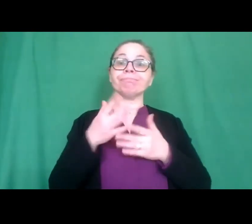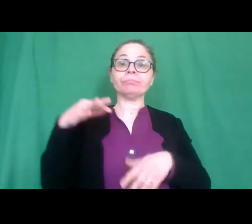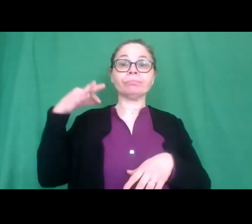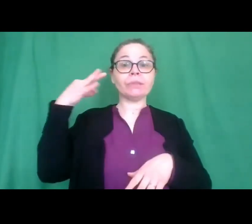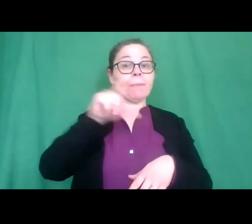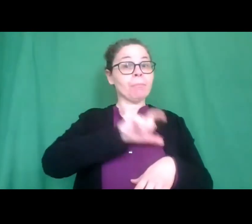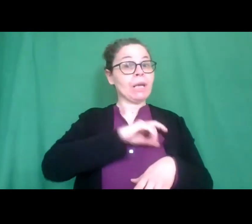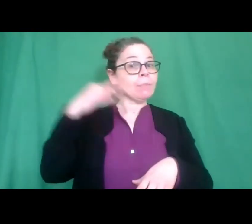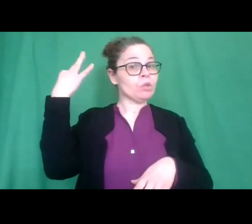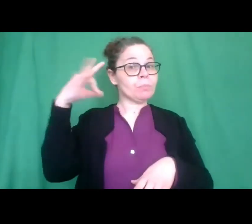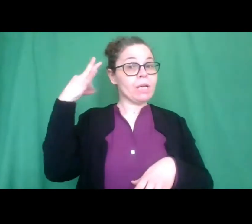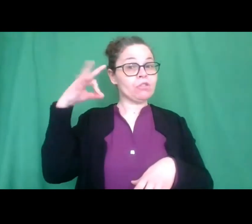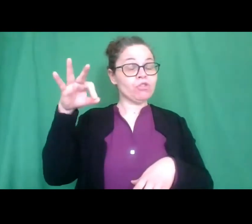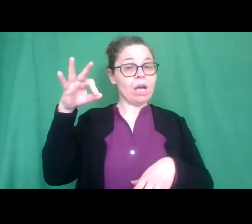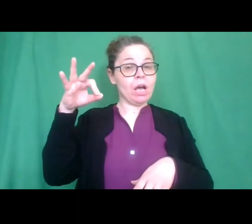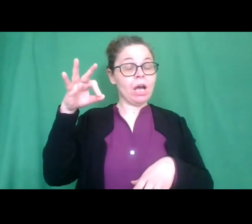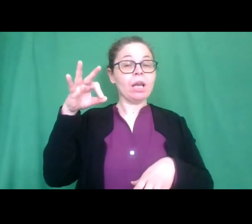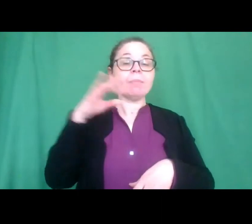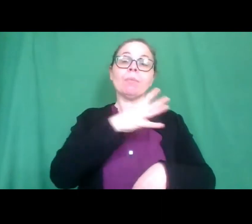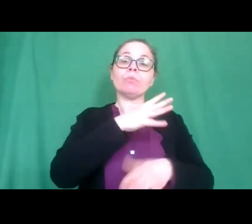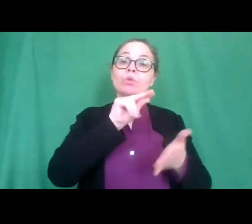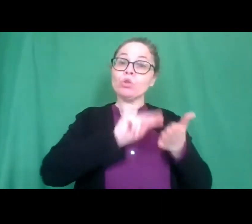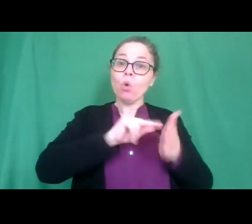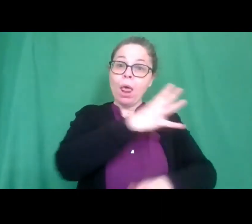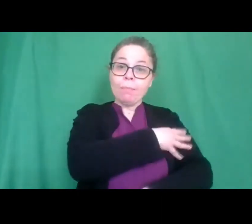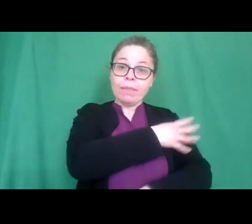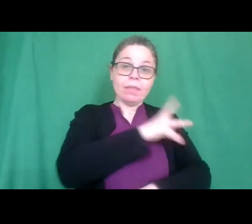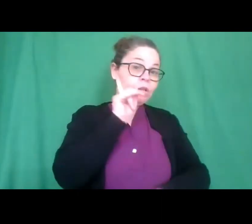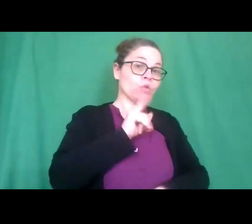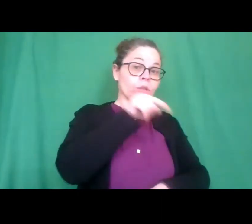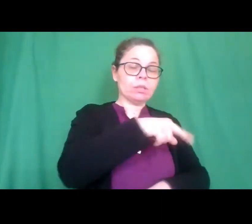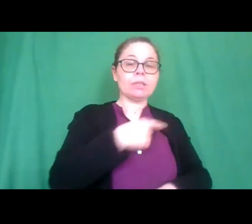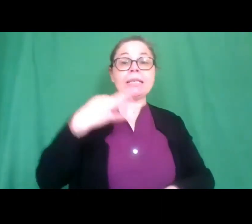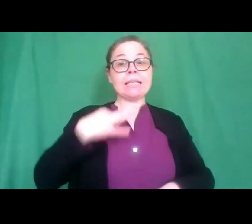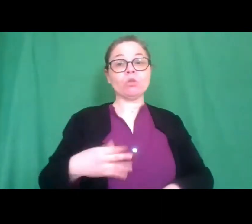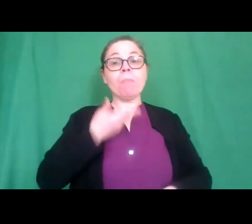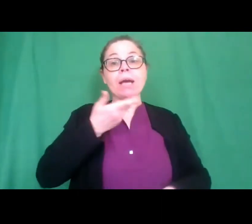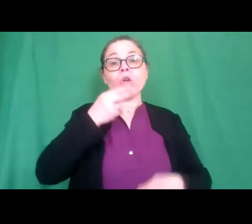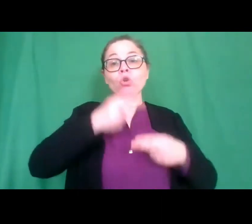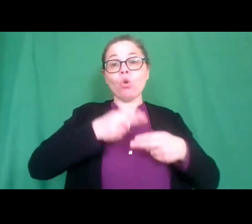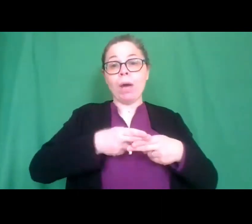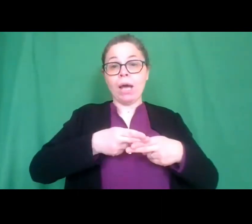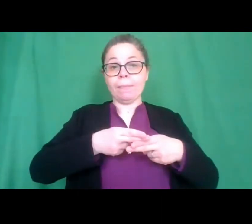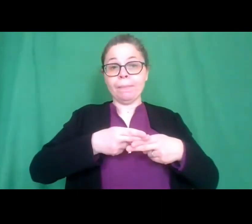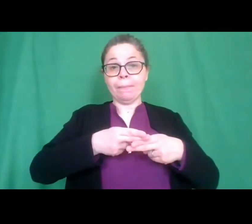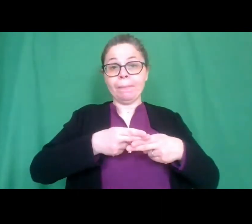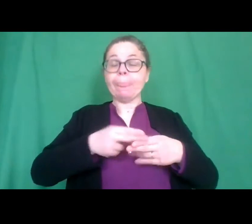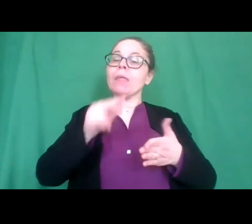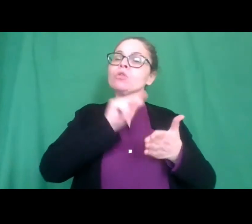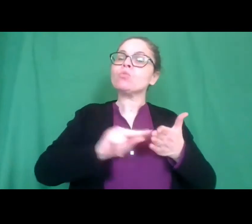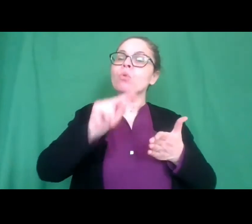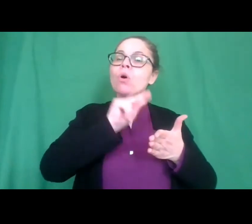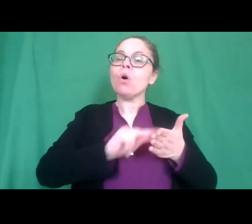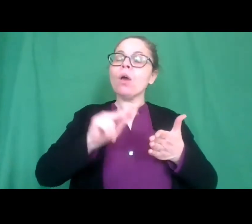sempre di questa sezione allora abbiamo l'istituto Magarotto di Roma la scuola